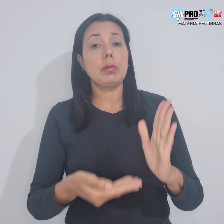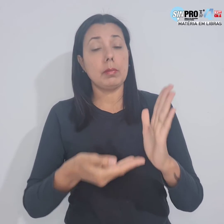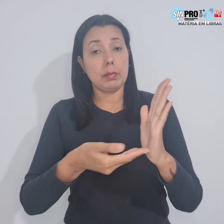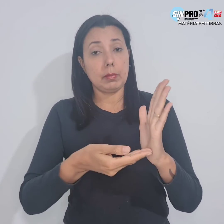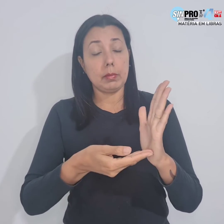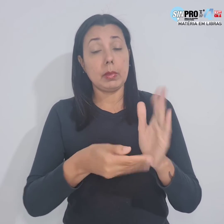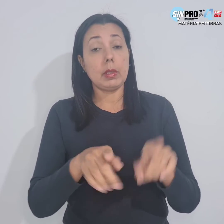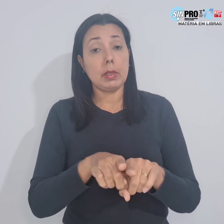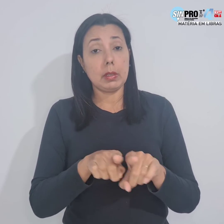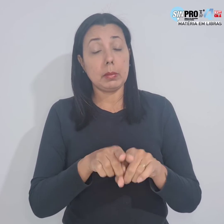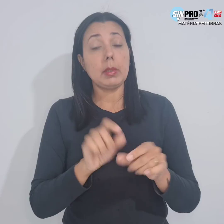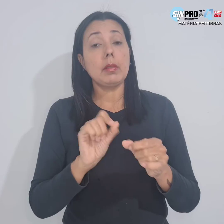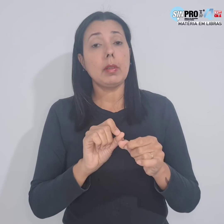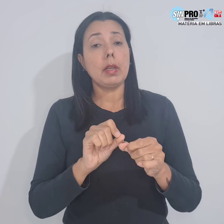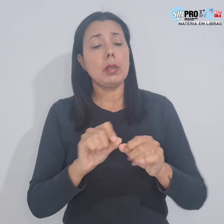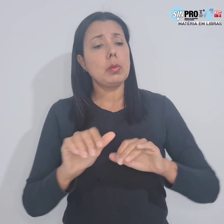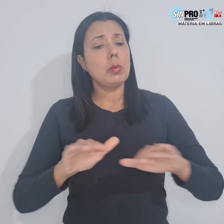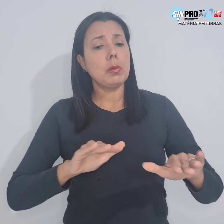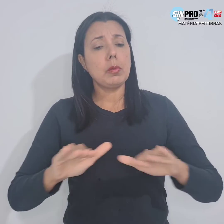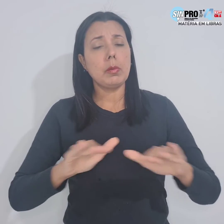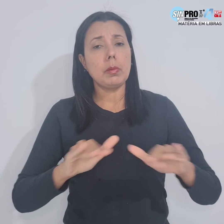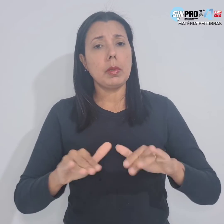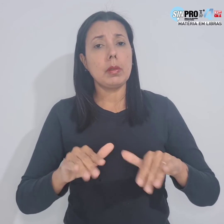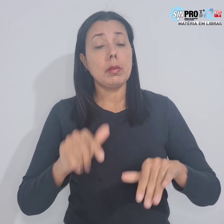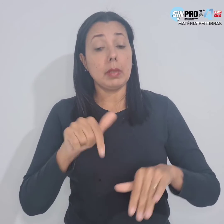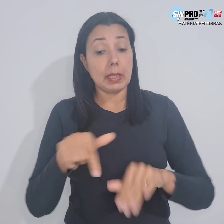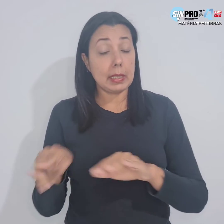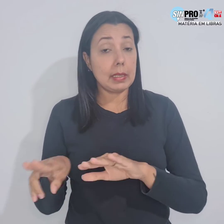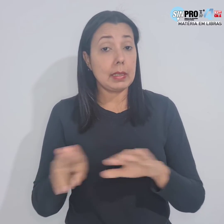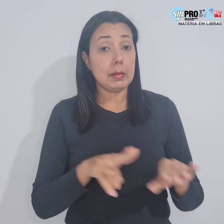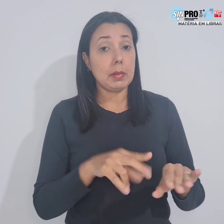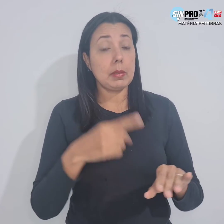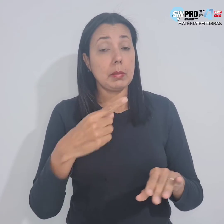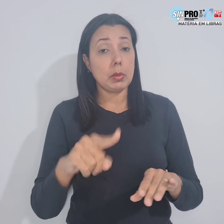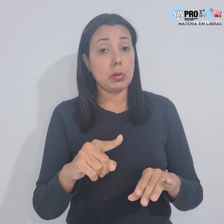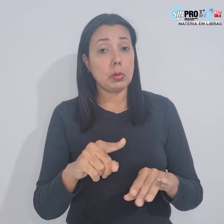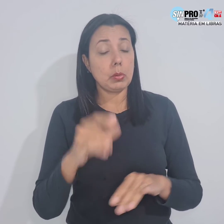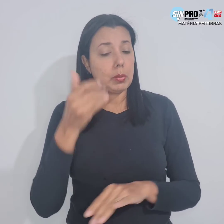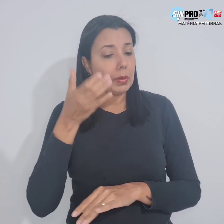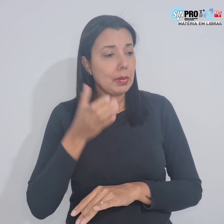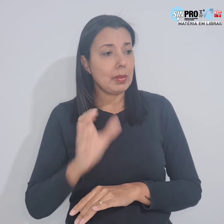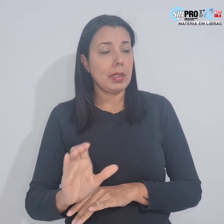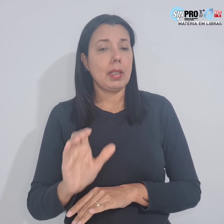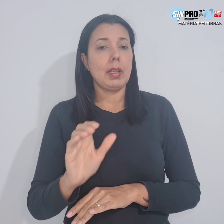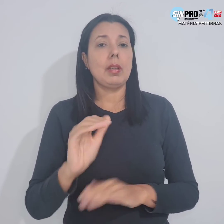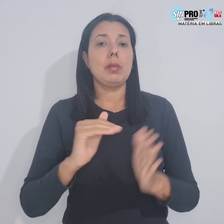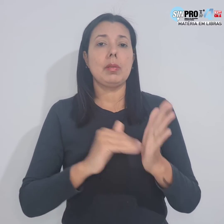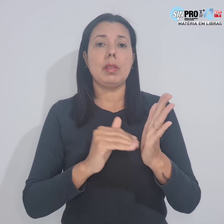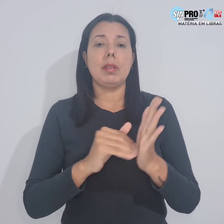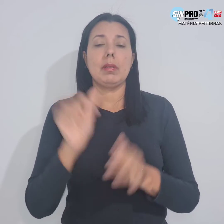Deputados e promove mobilização nesta semana por sua rejeição no Senado Federal.